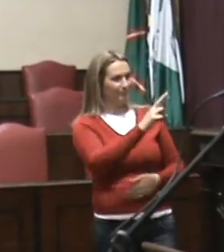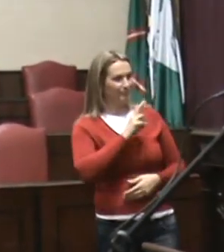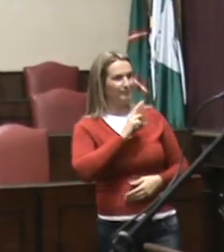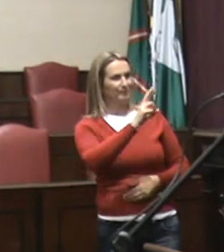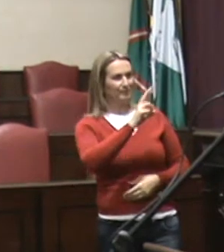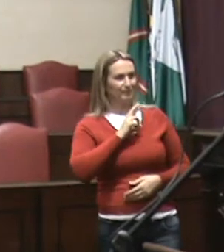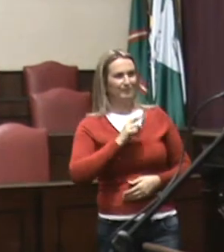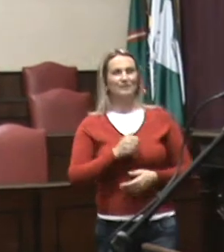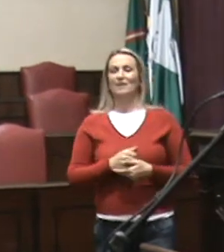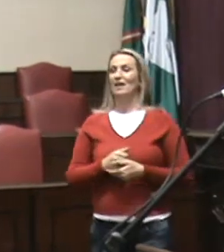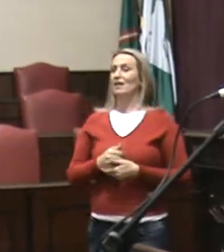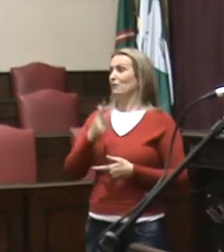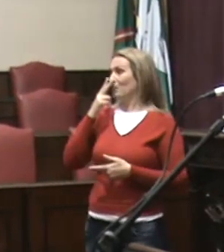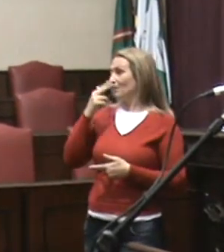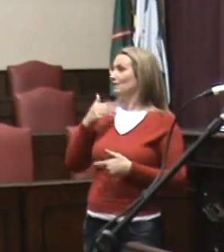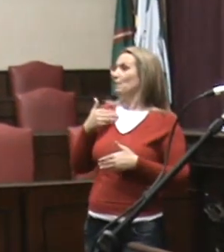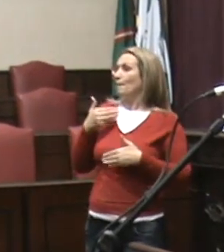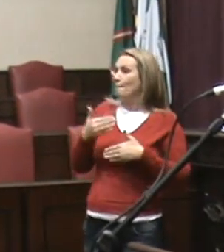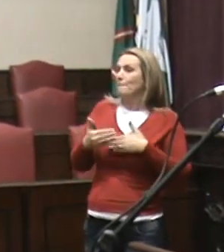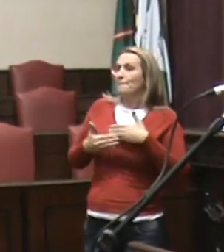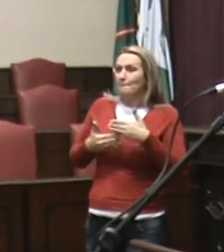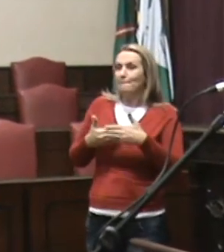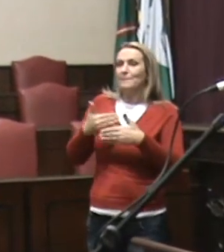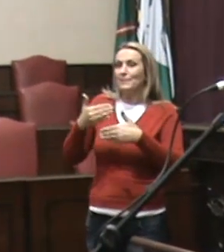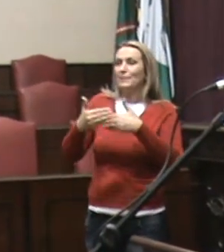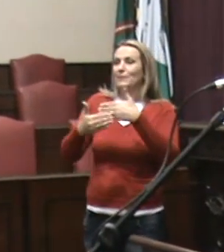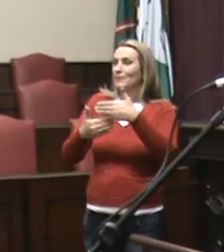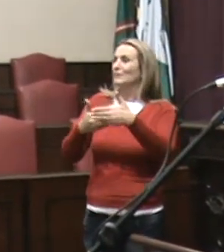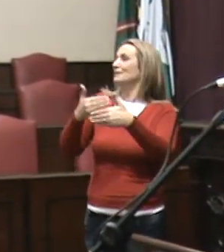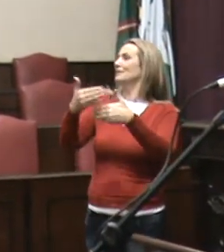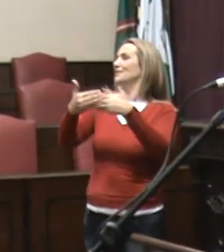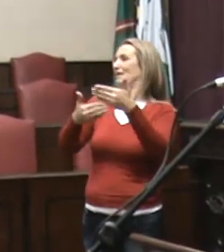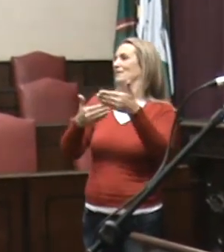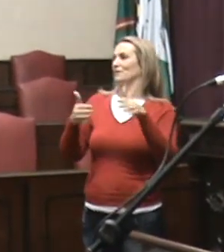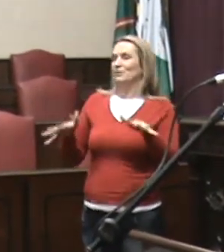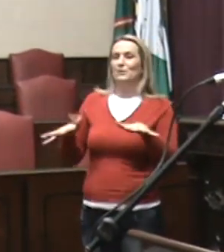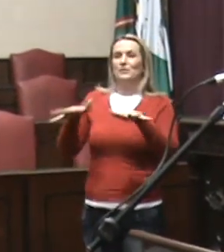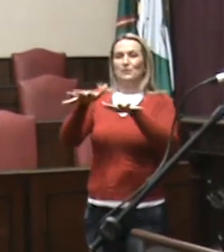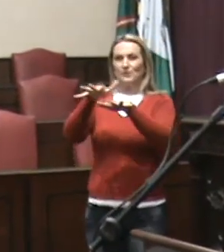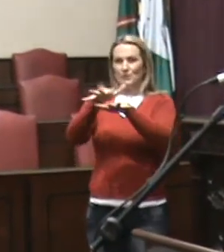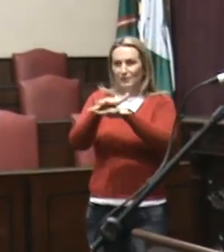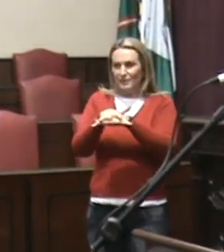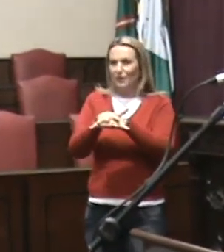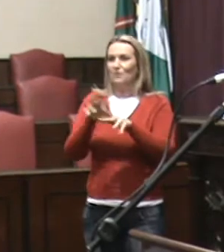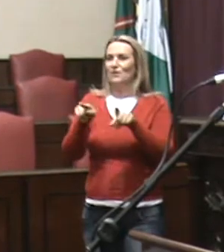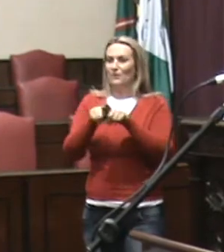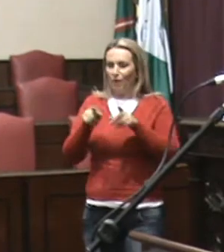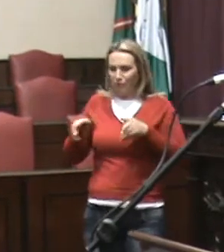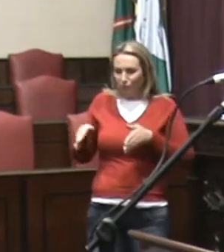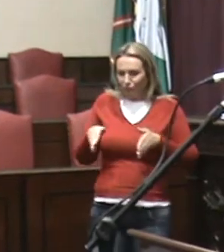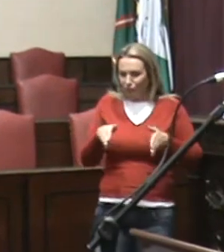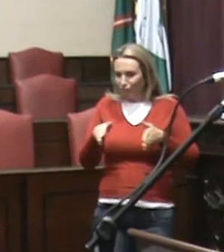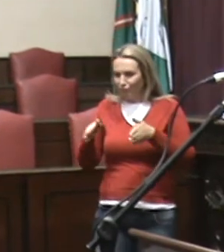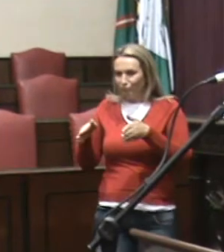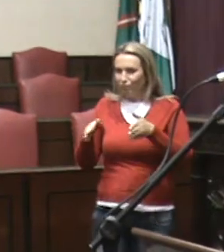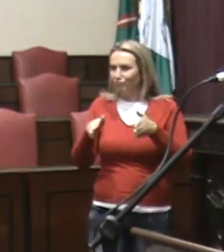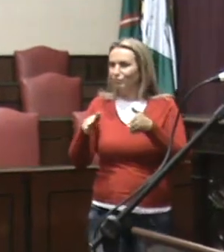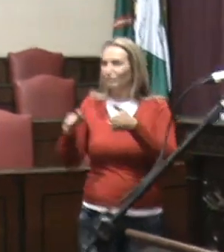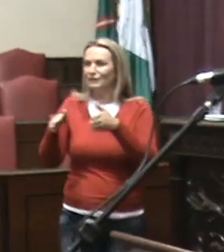processo, como diz a frase do Peter Niedger, a inclusão é mais uma estrada que um destino. Sim, um processo mesmo. Muito